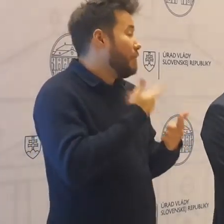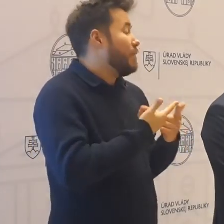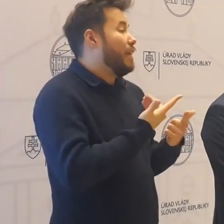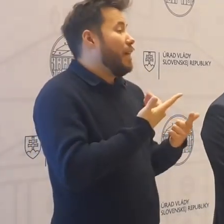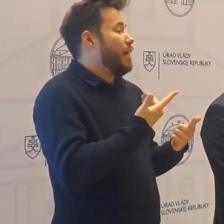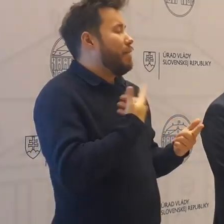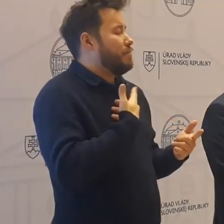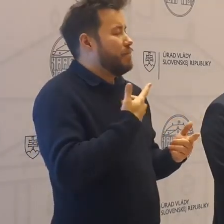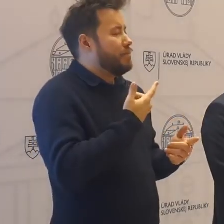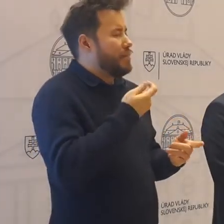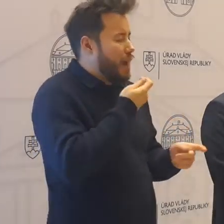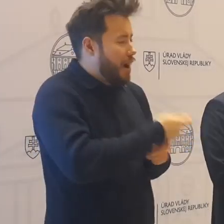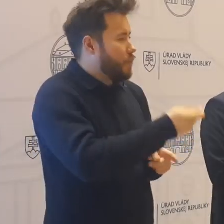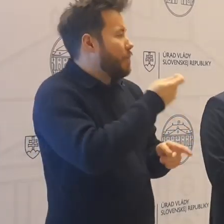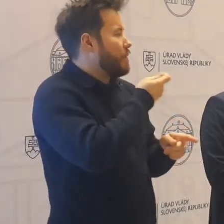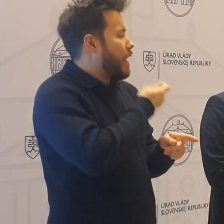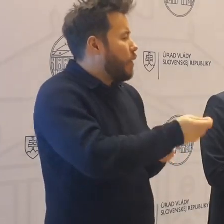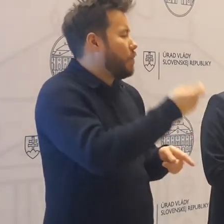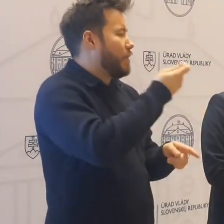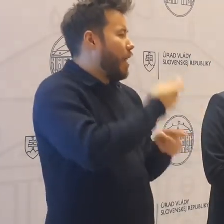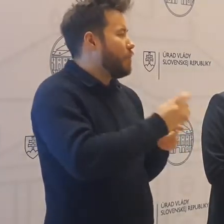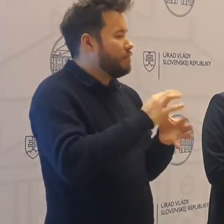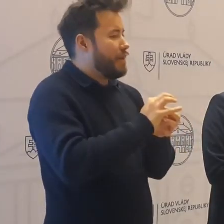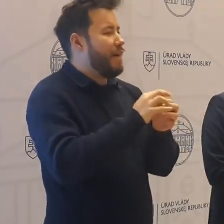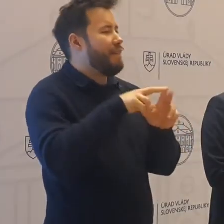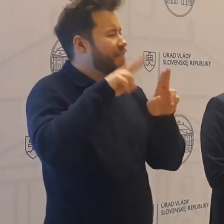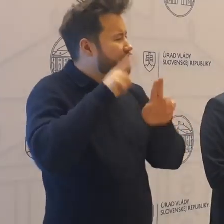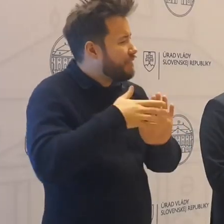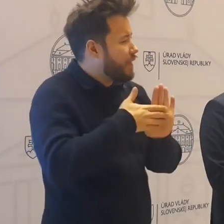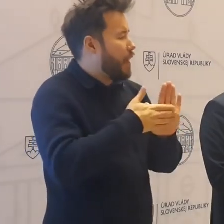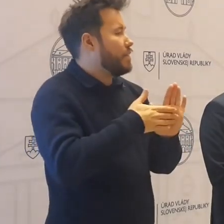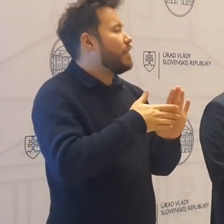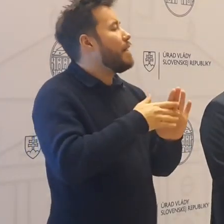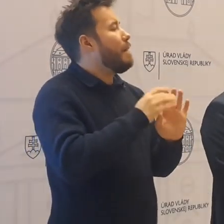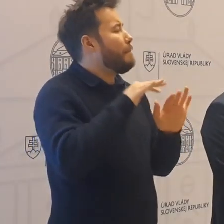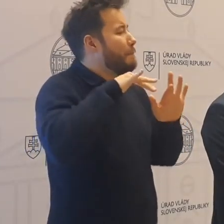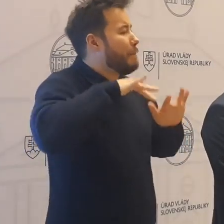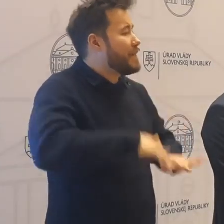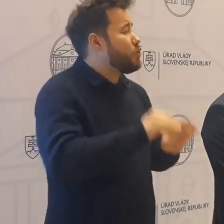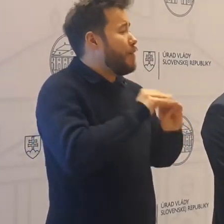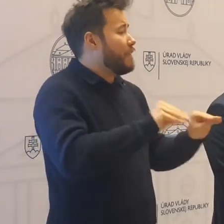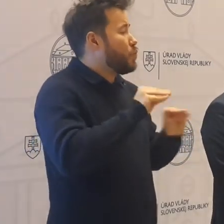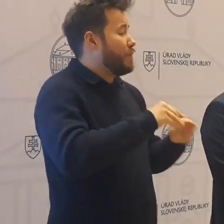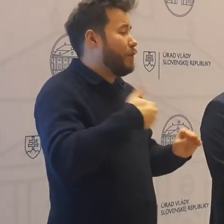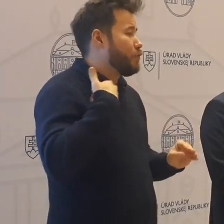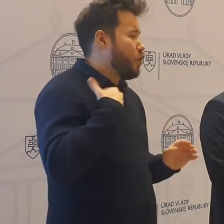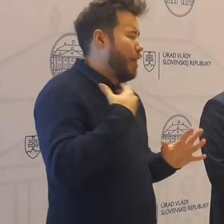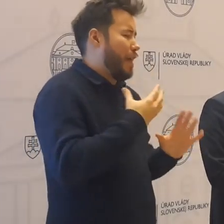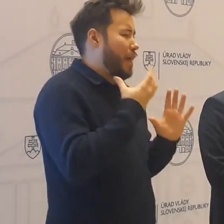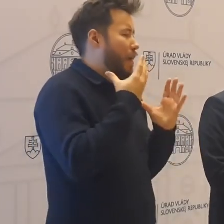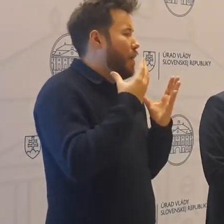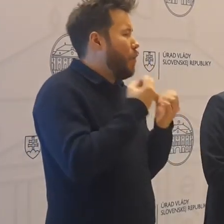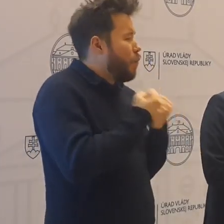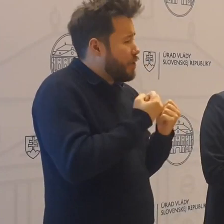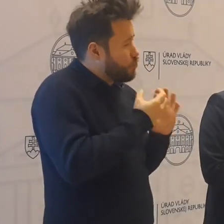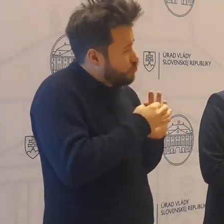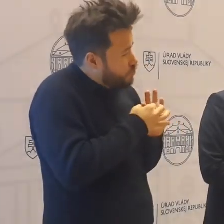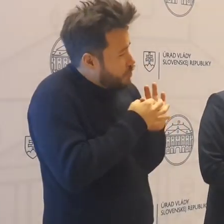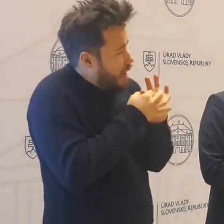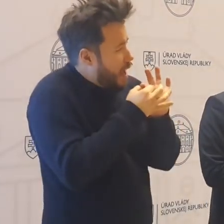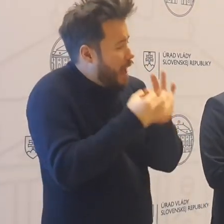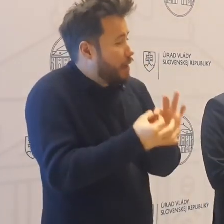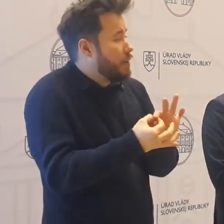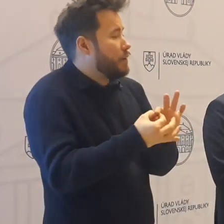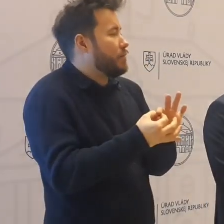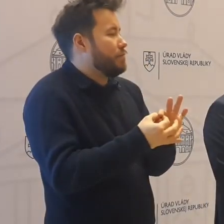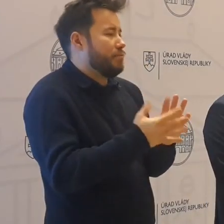základe jednotlivých informácií, aby sme udržali prezenčné vyučovanie v školách a nasledujúcich posledných 5